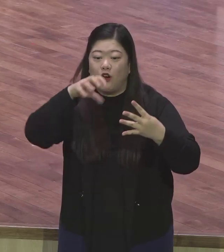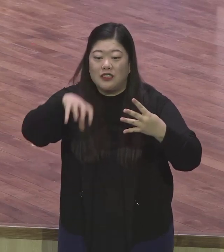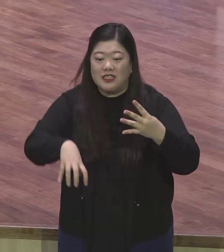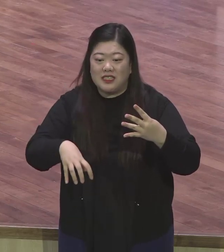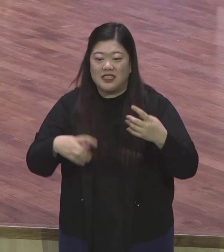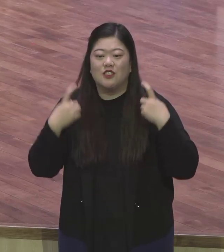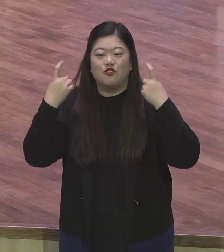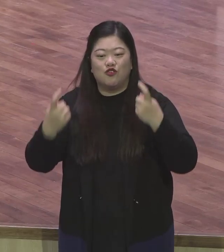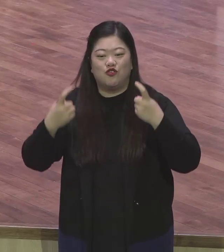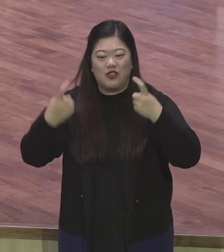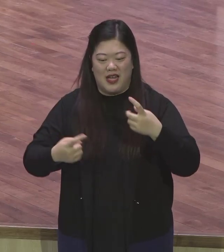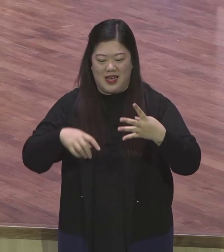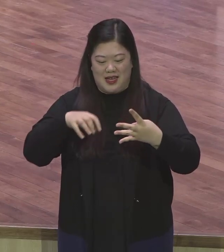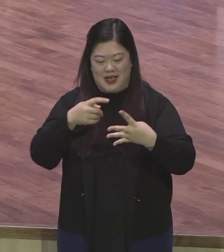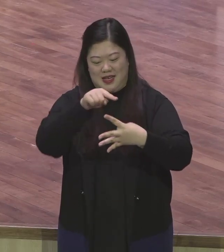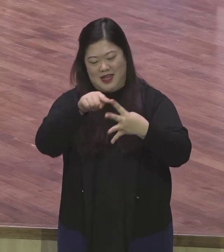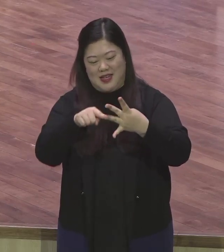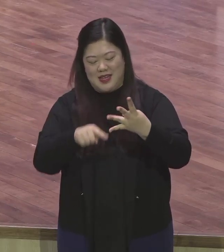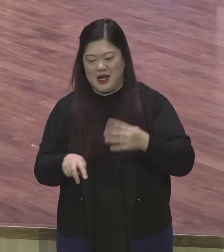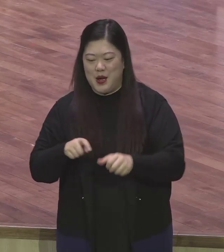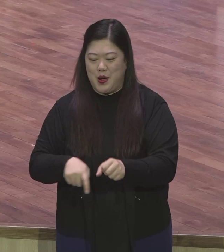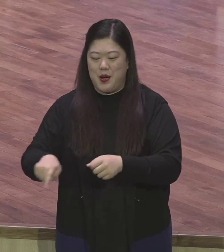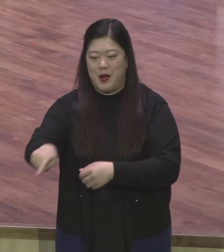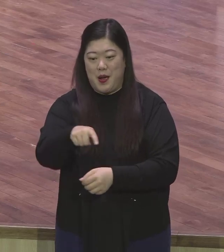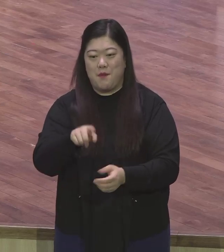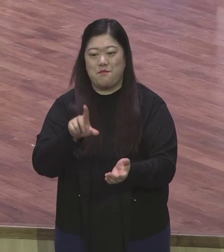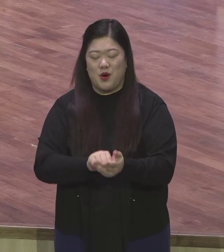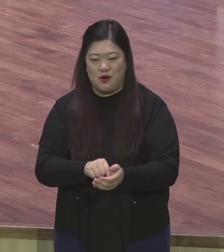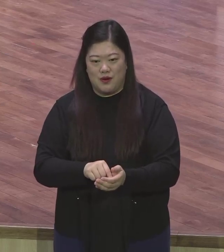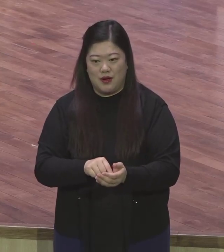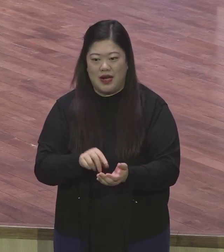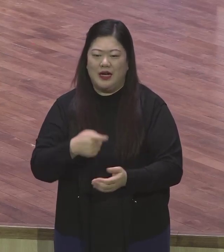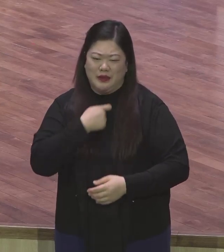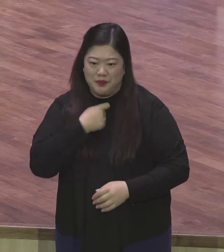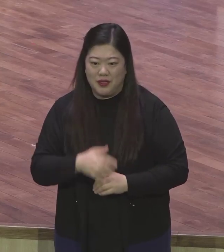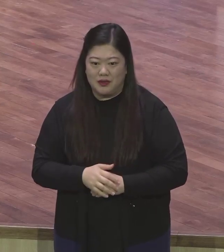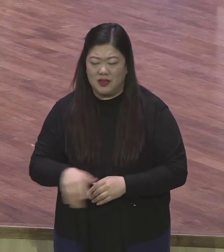신청하라고 내놨어요. 너무 많이 할 것 같아가지고 1차, 1차로 가기로 했어요.